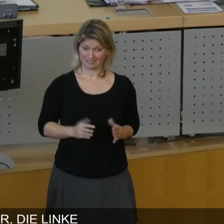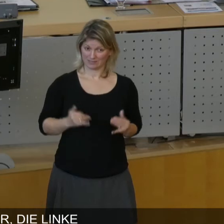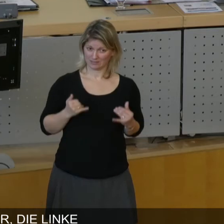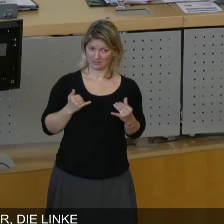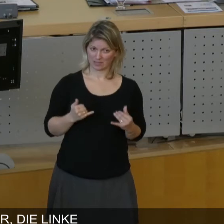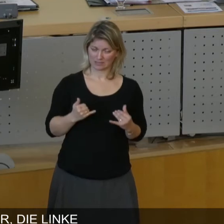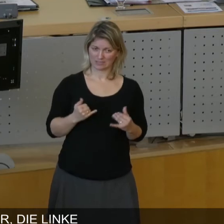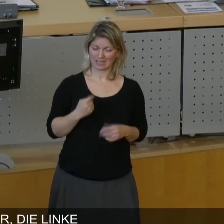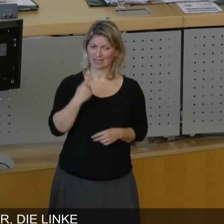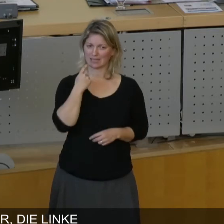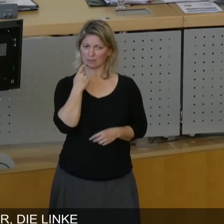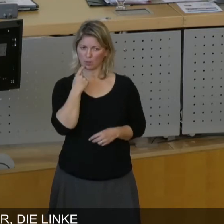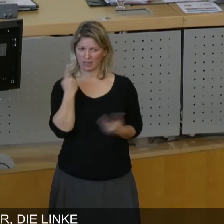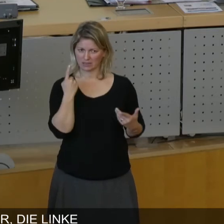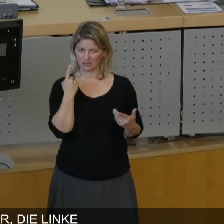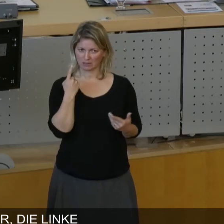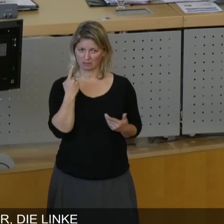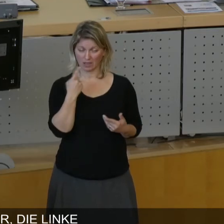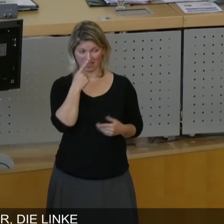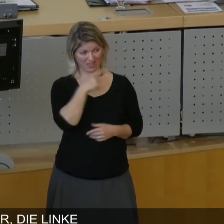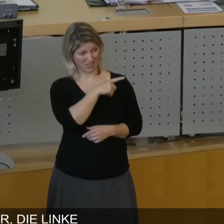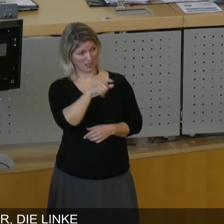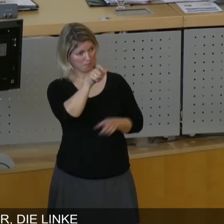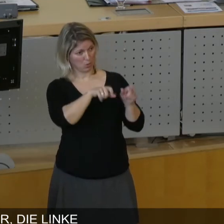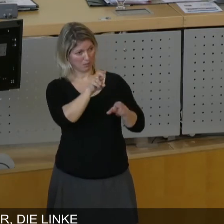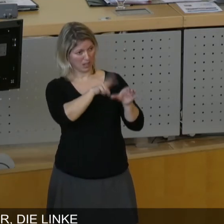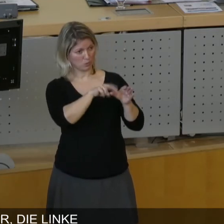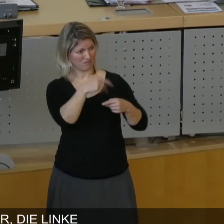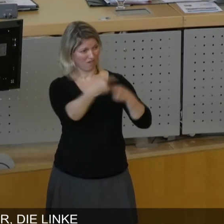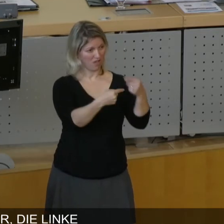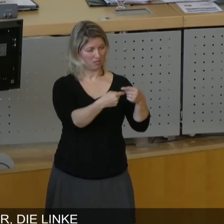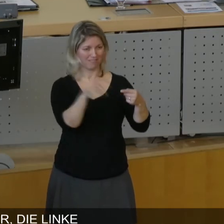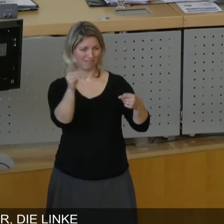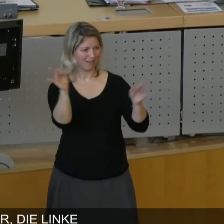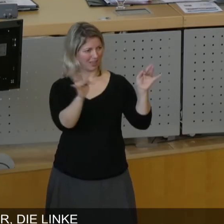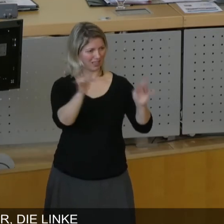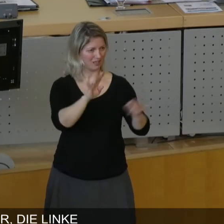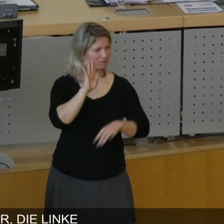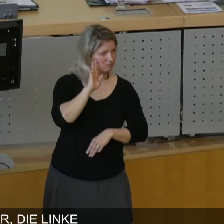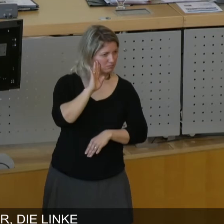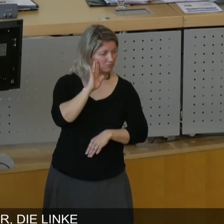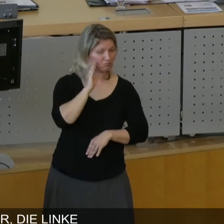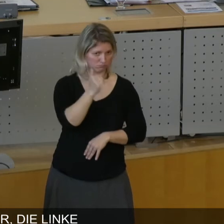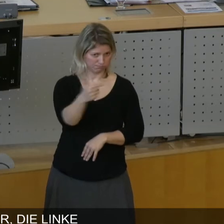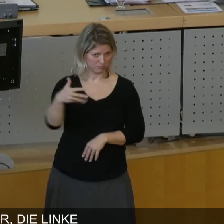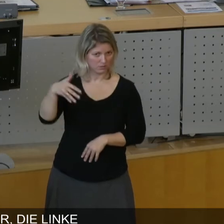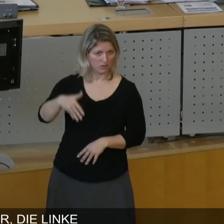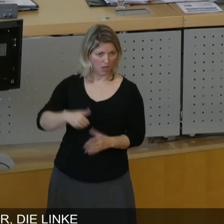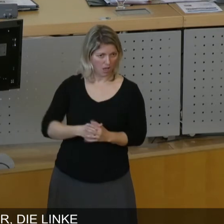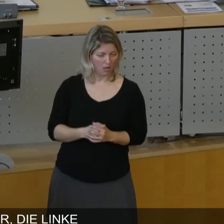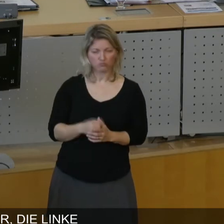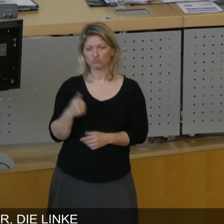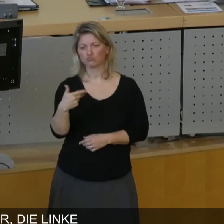an den bestehenden Bürgerbeteiligungsverfahren geäußert? Da hört man nämlich durchaus einiges. Von manchen